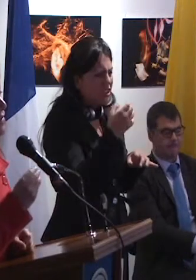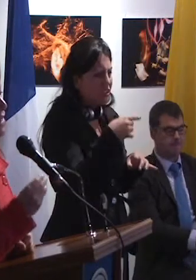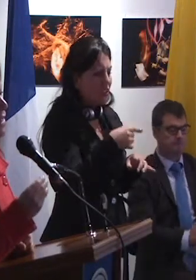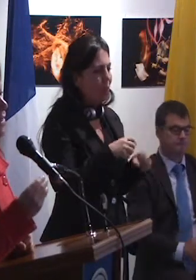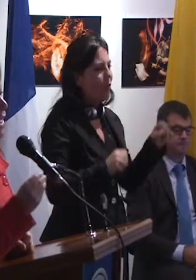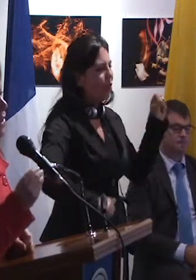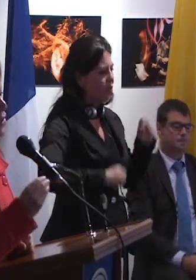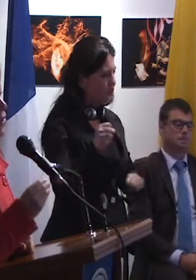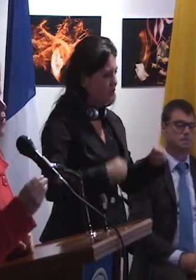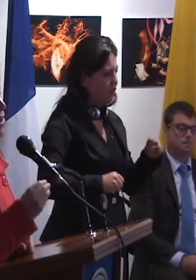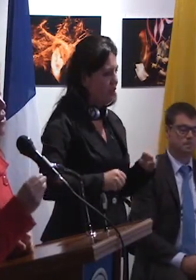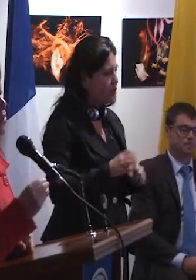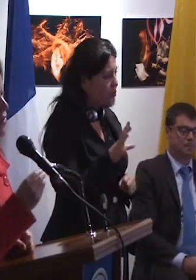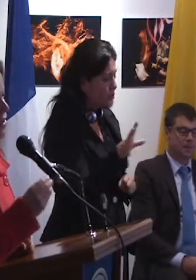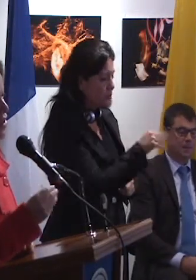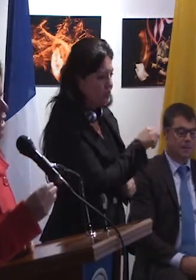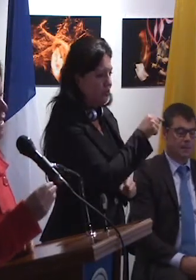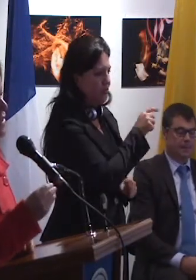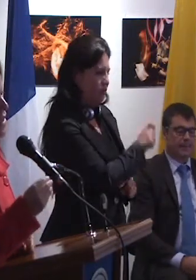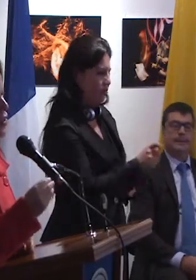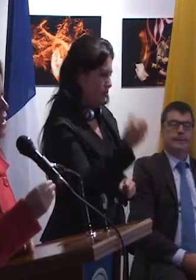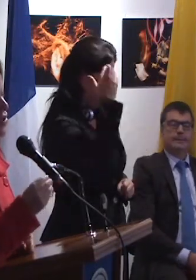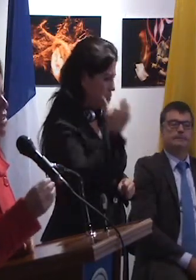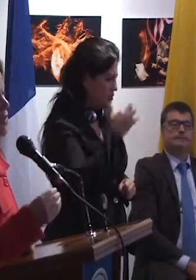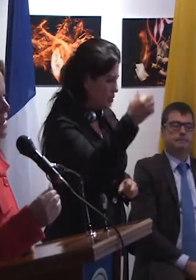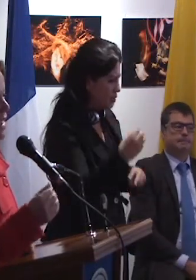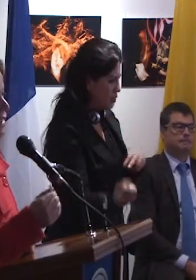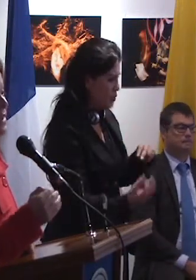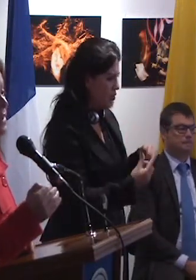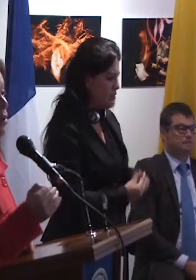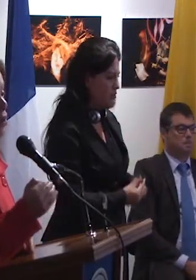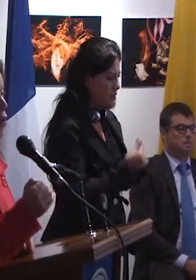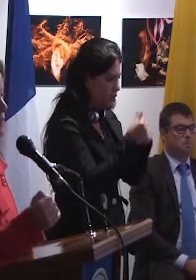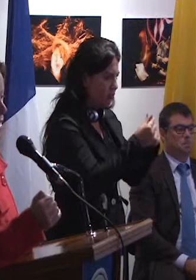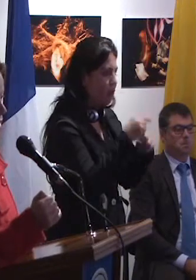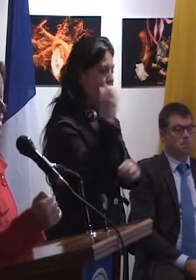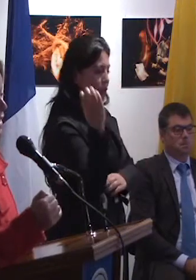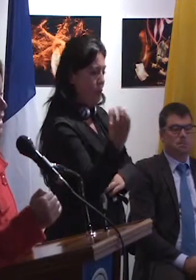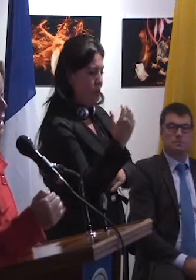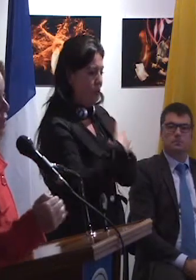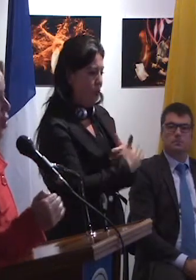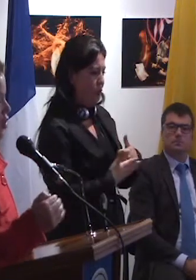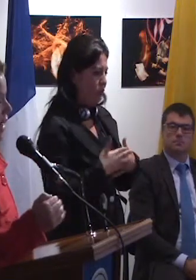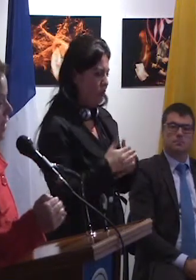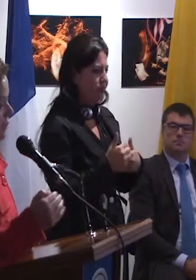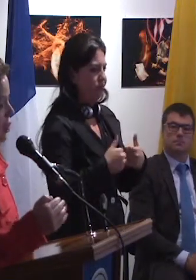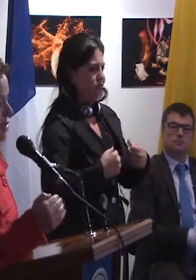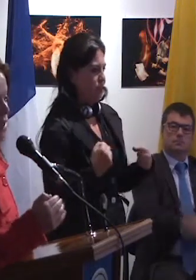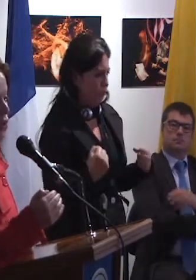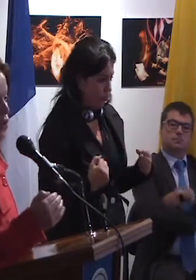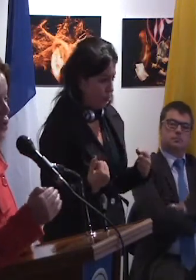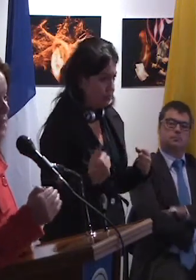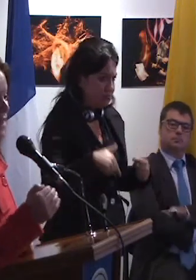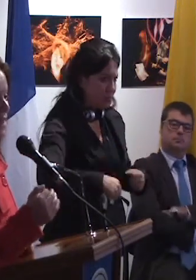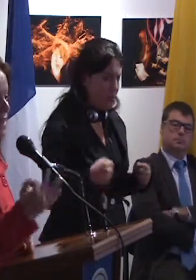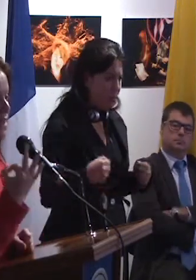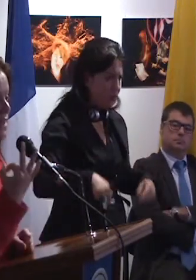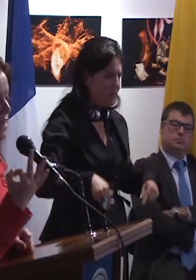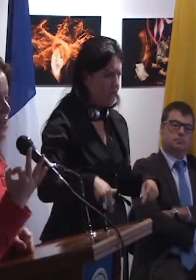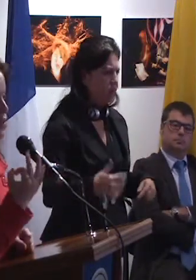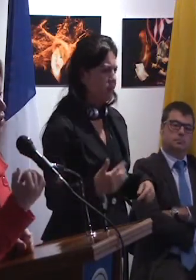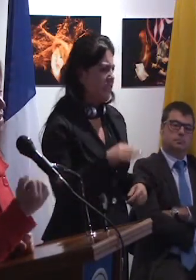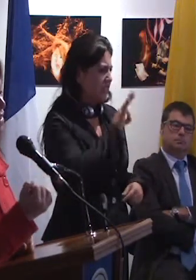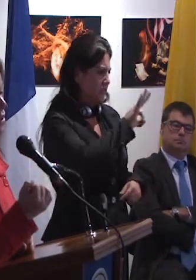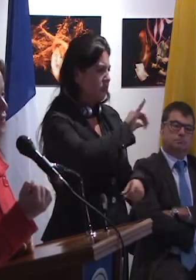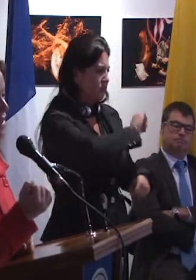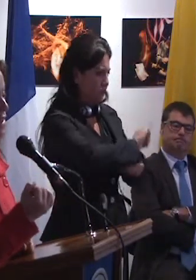posibilidad a todos nuestros profesionales en educación especial de Colombia, de Bogotá. En Bogotá son solamente tres